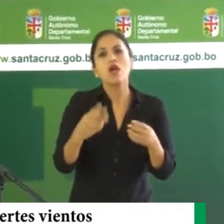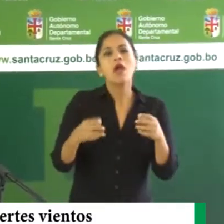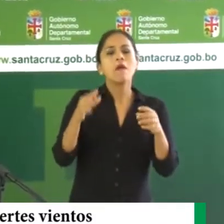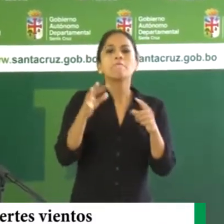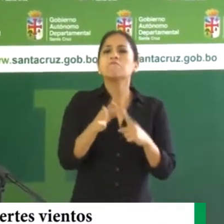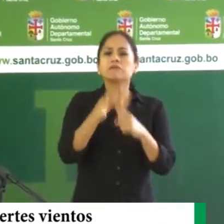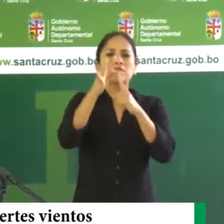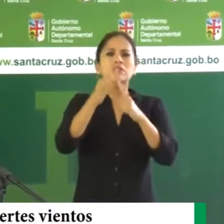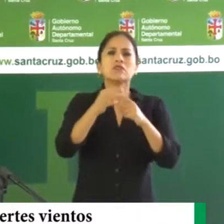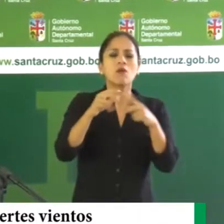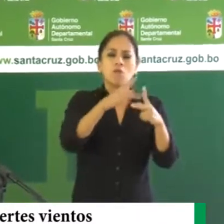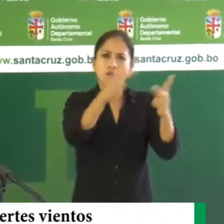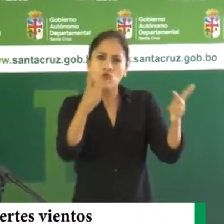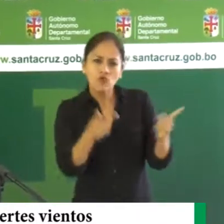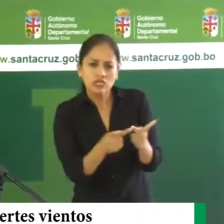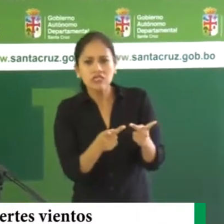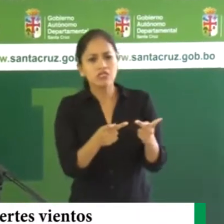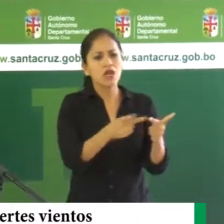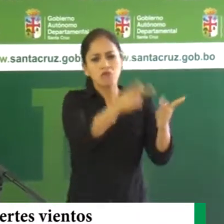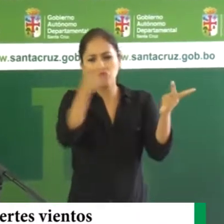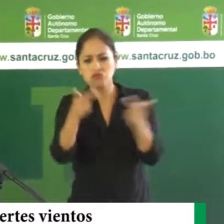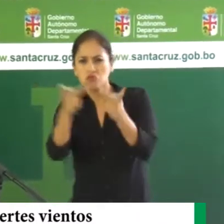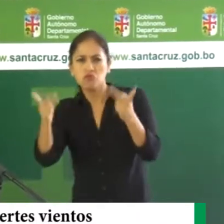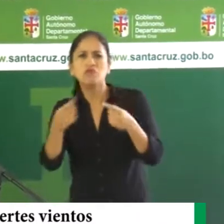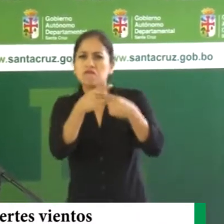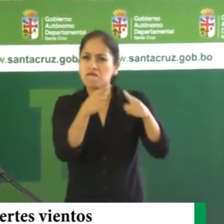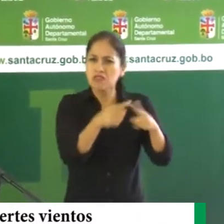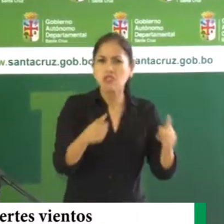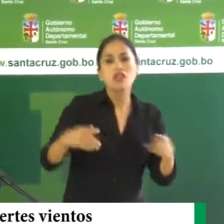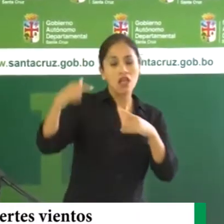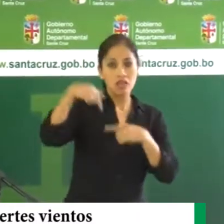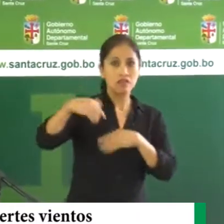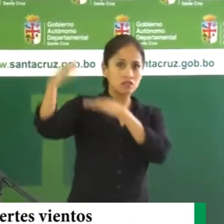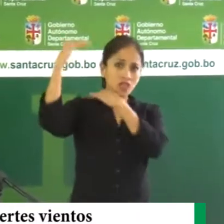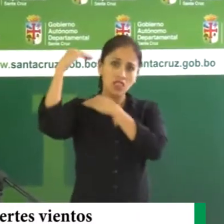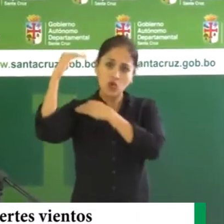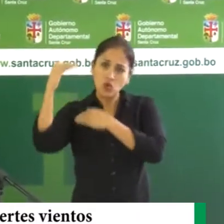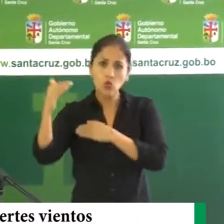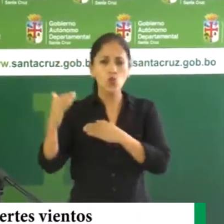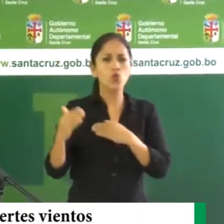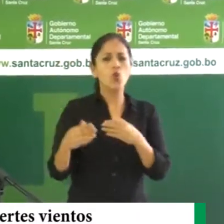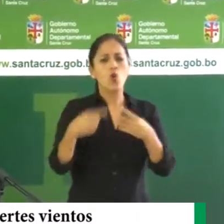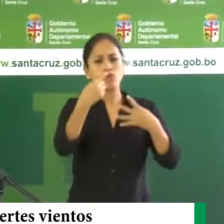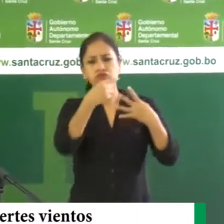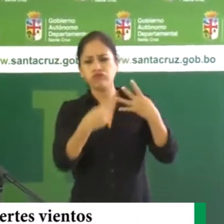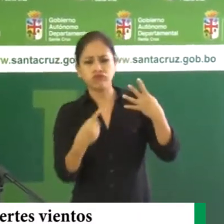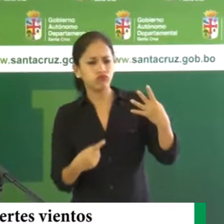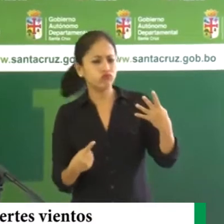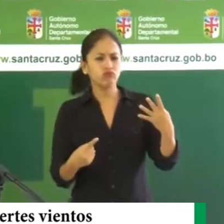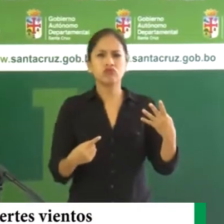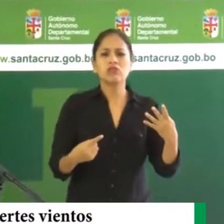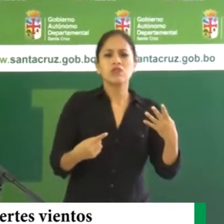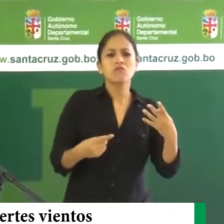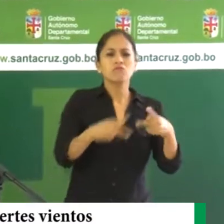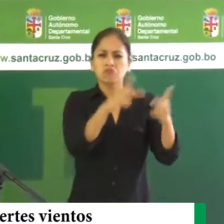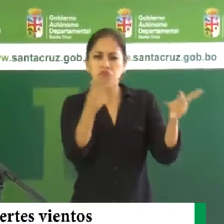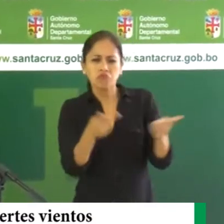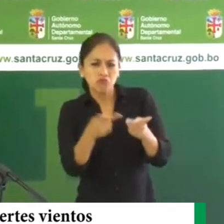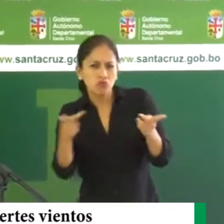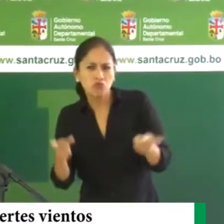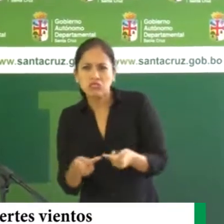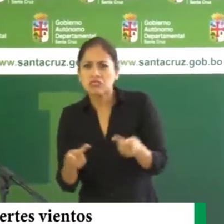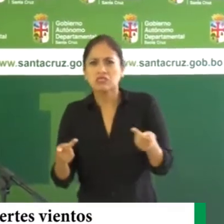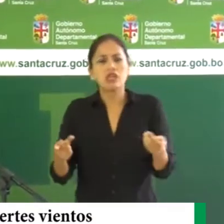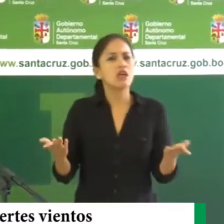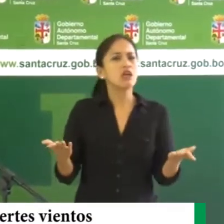Ichilo, Sara, Santisteban, Andrés Ibáñez, el sur de la provincia de Guarayos, Ñuflo de Chávez, San José de Chiquitos y